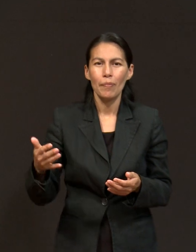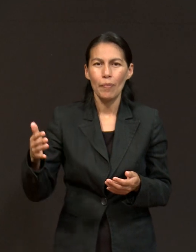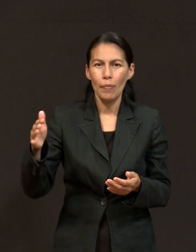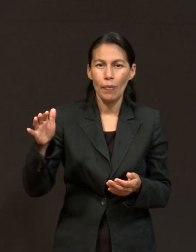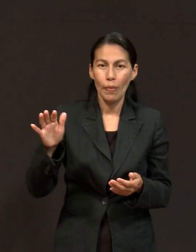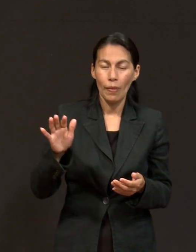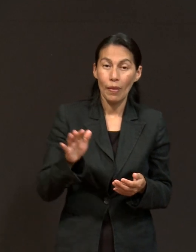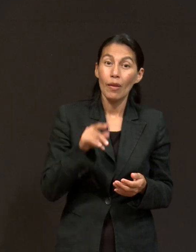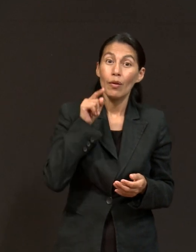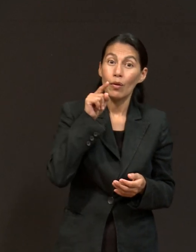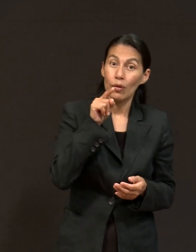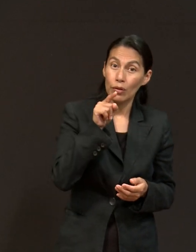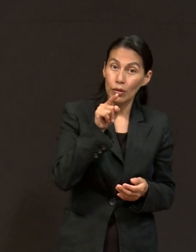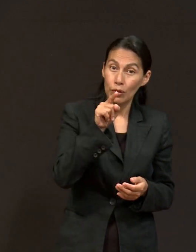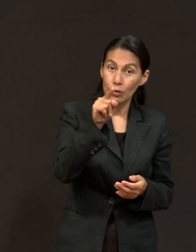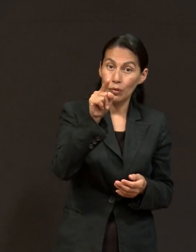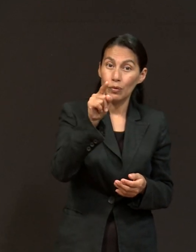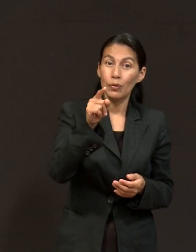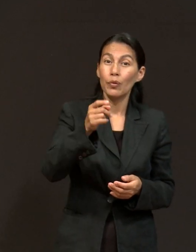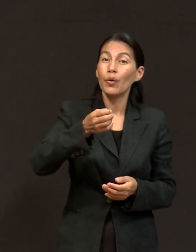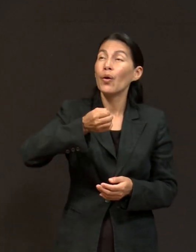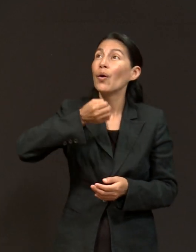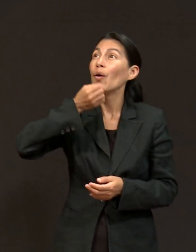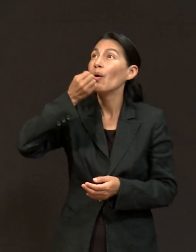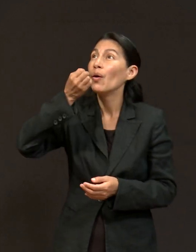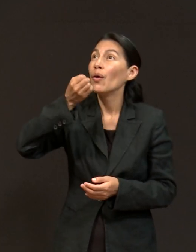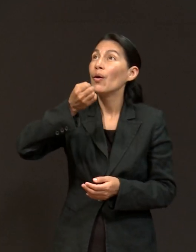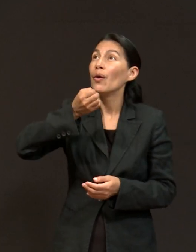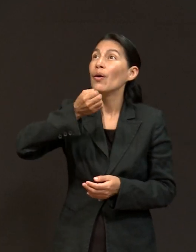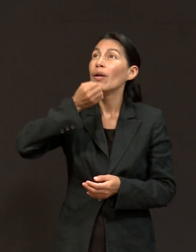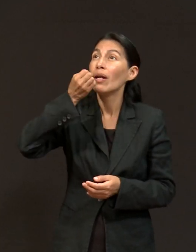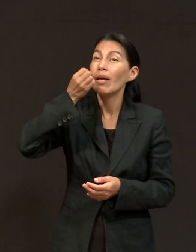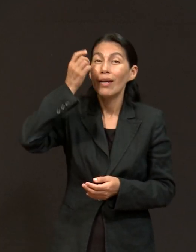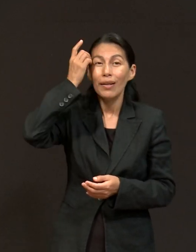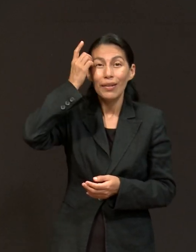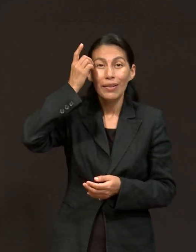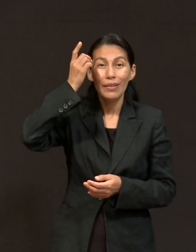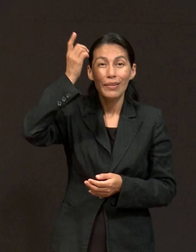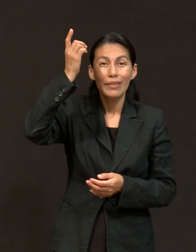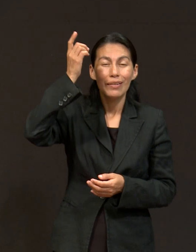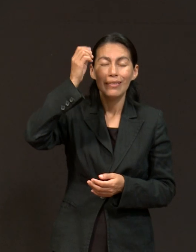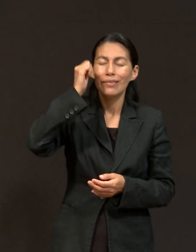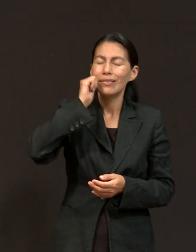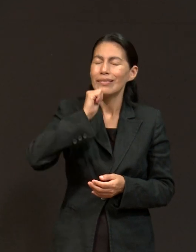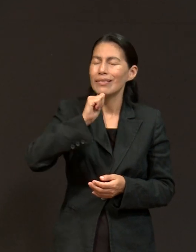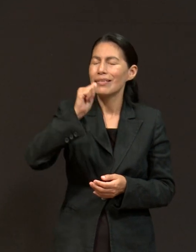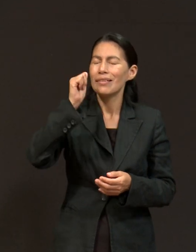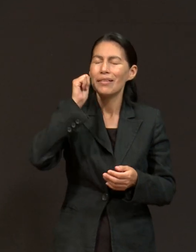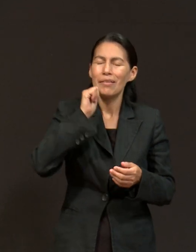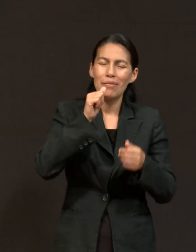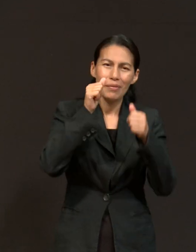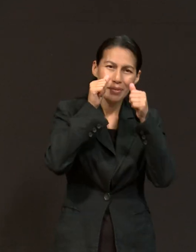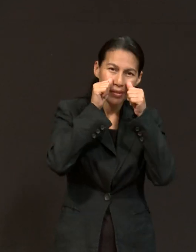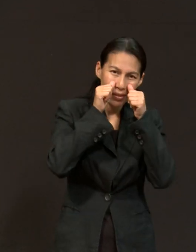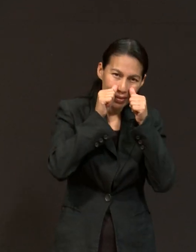Porque al orar estoy siempre escuchándote. Y soy